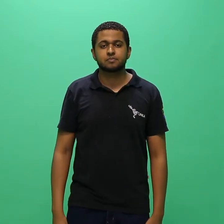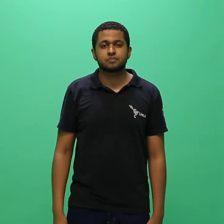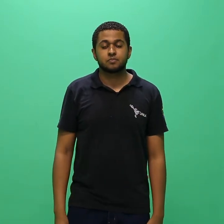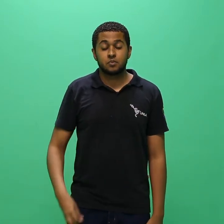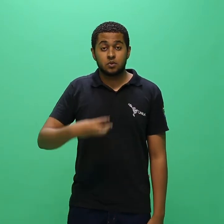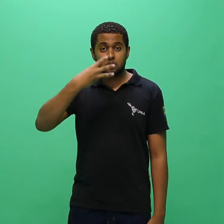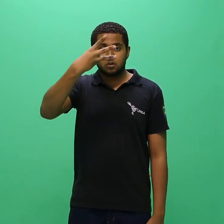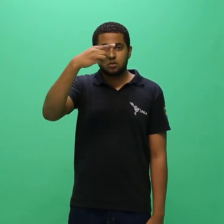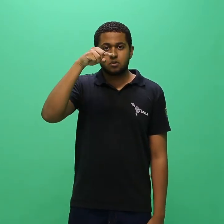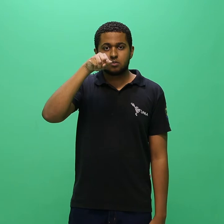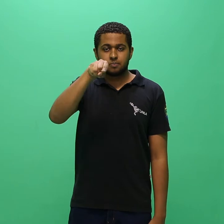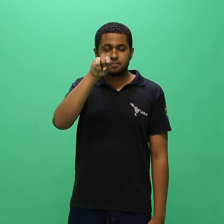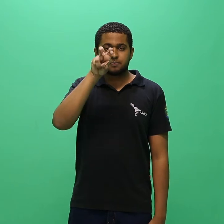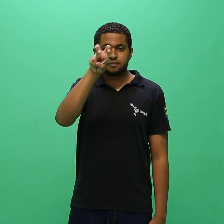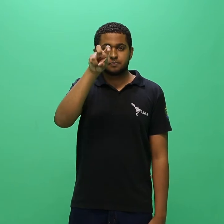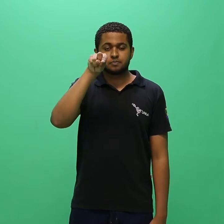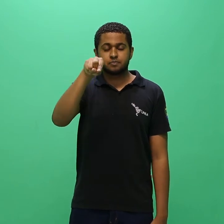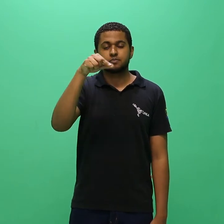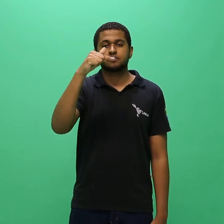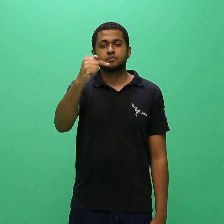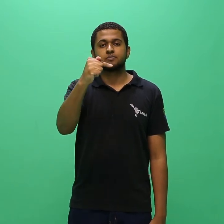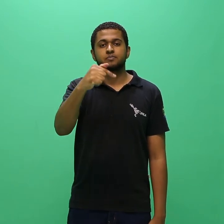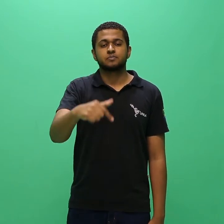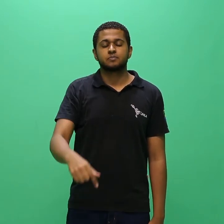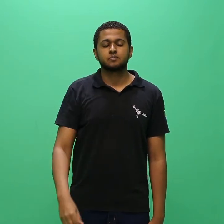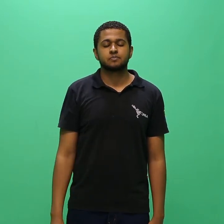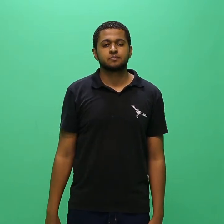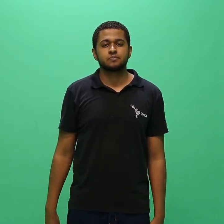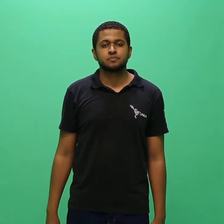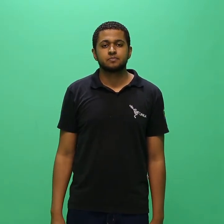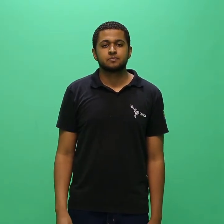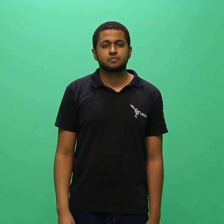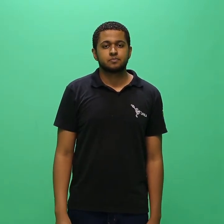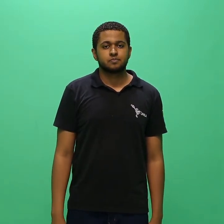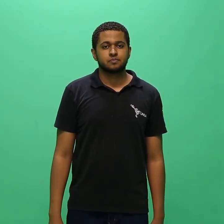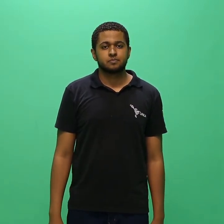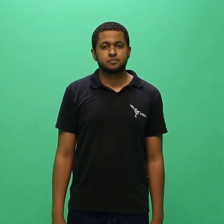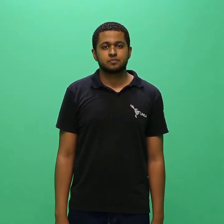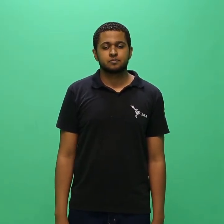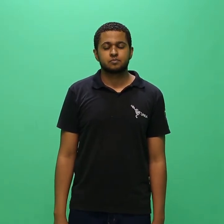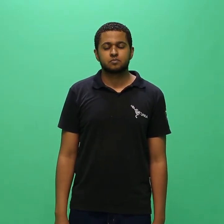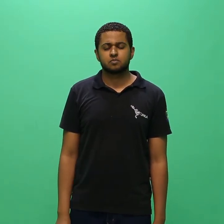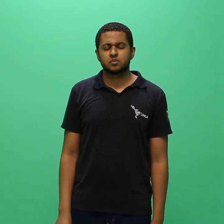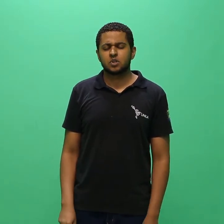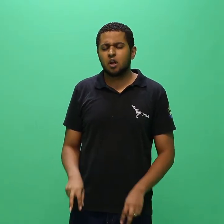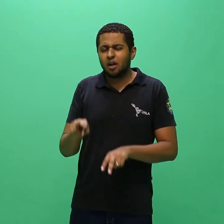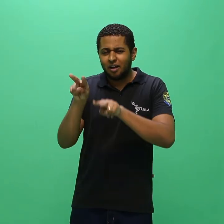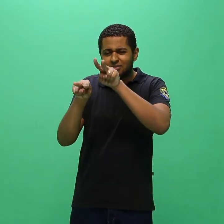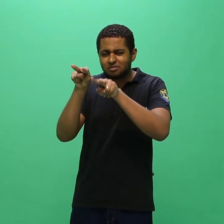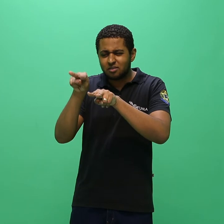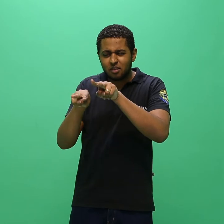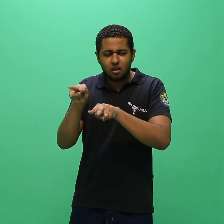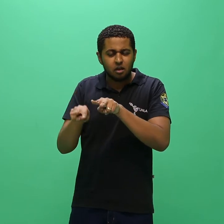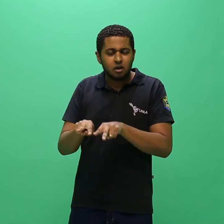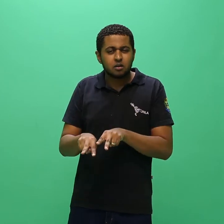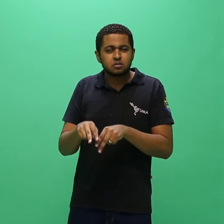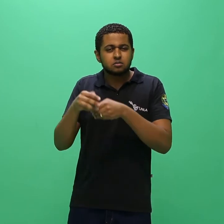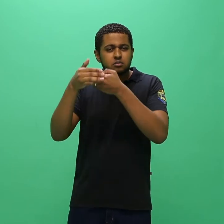3.5.7. As análises e avaliações específicas serão